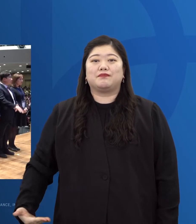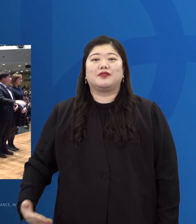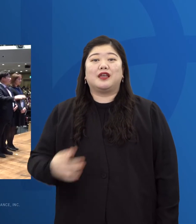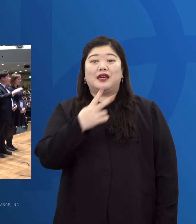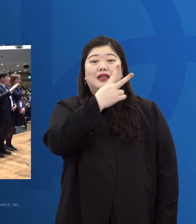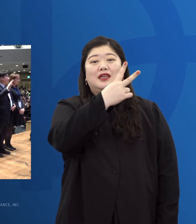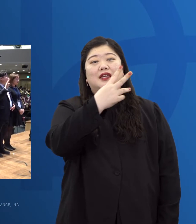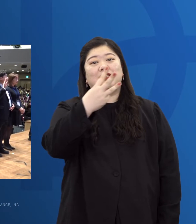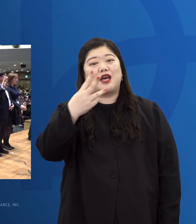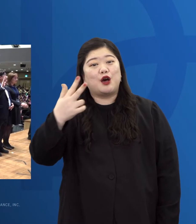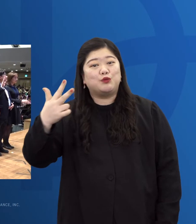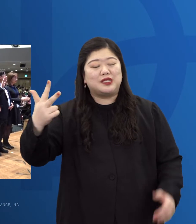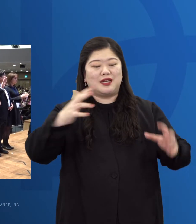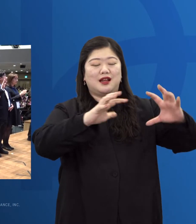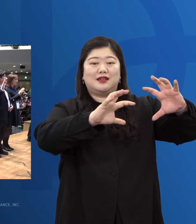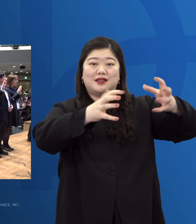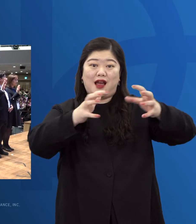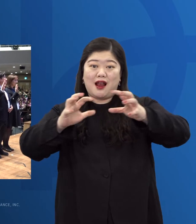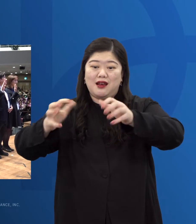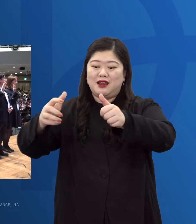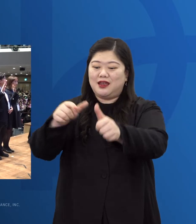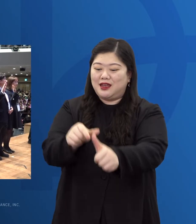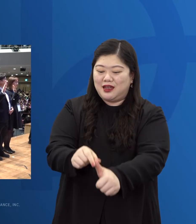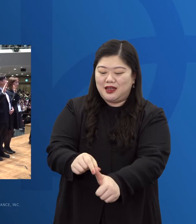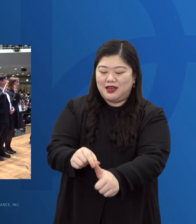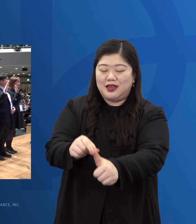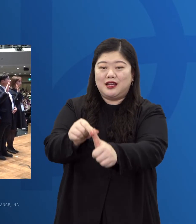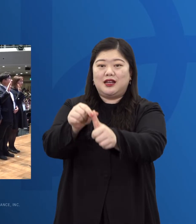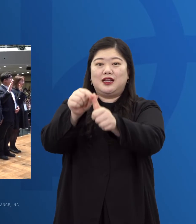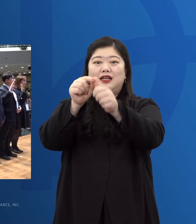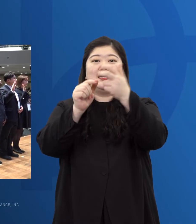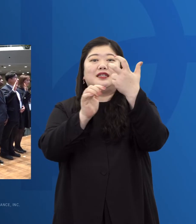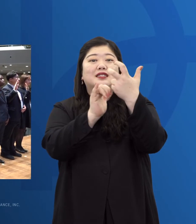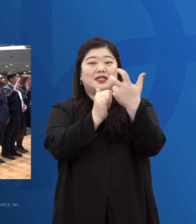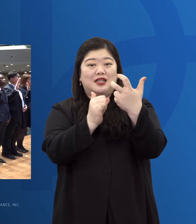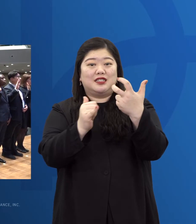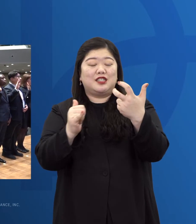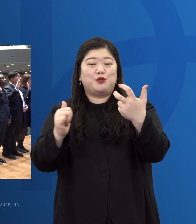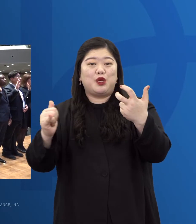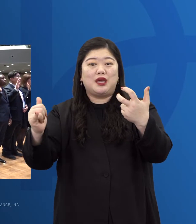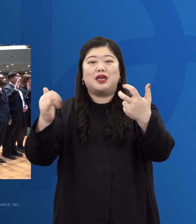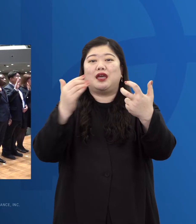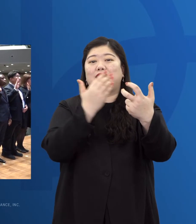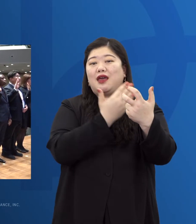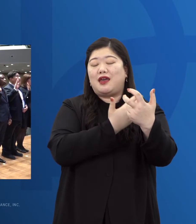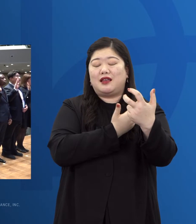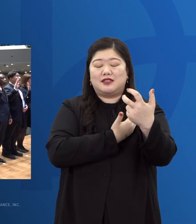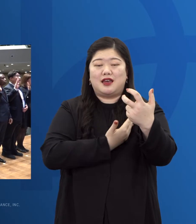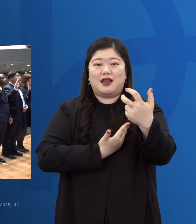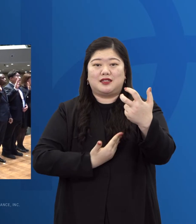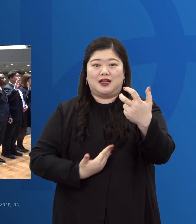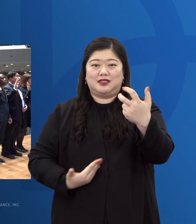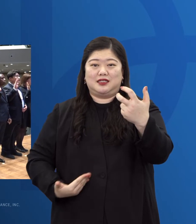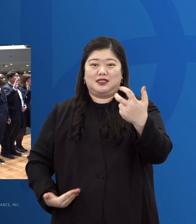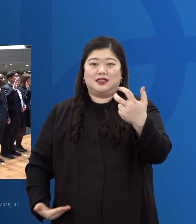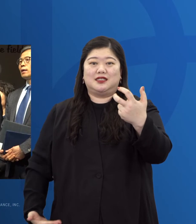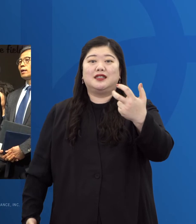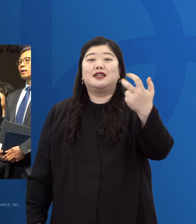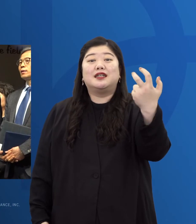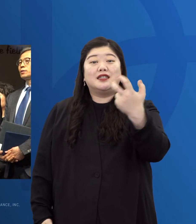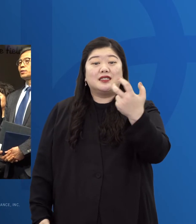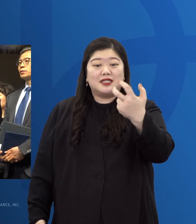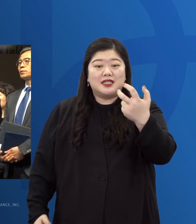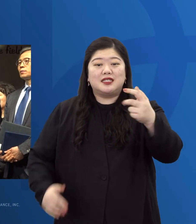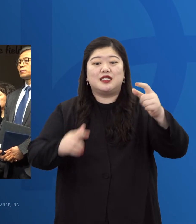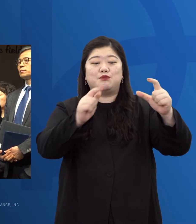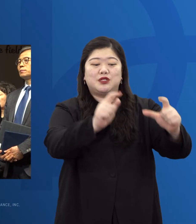2, 3, 7 살릴 70인의 제자들